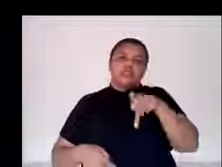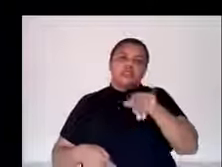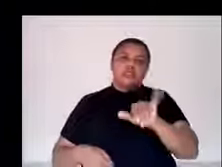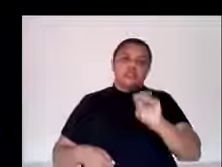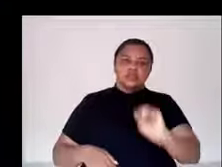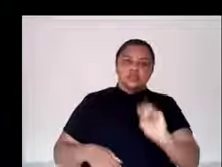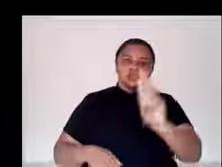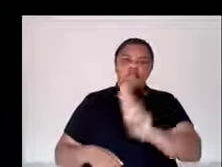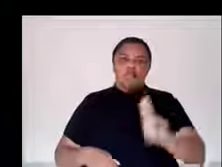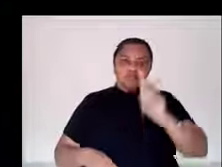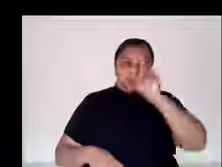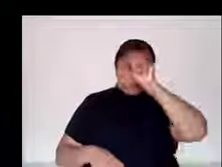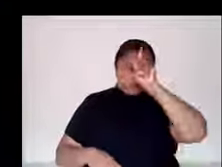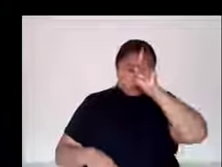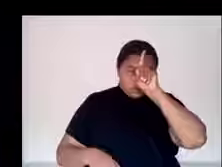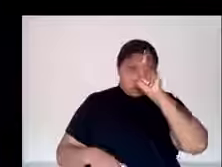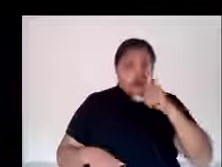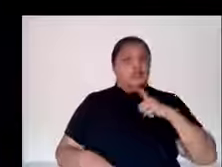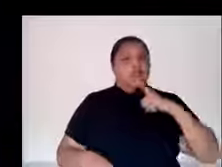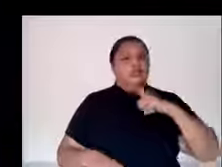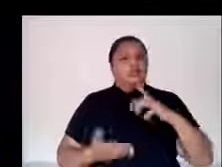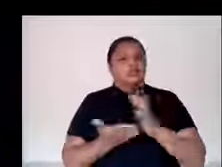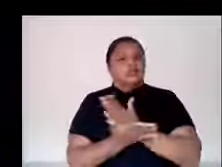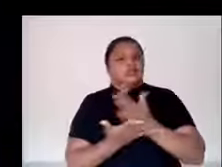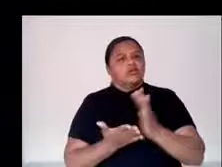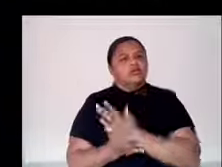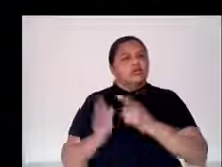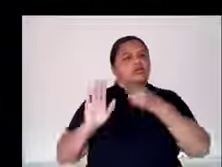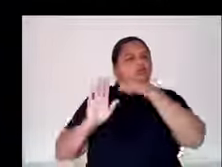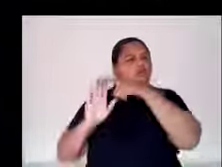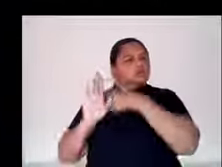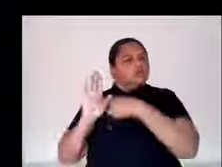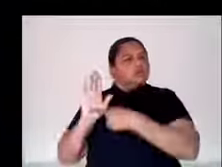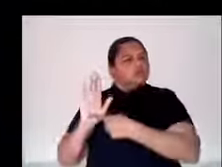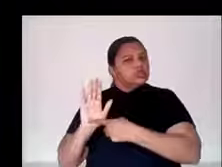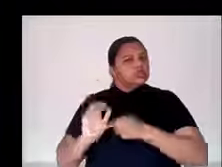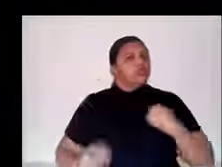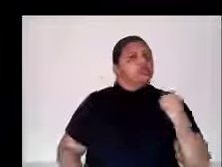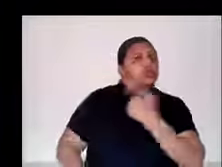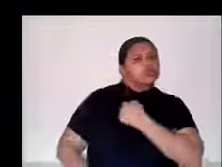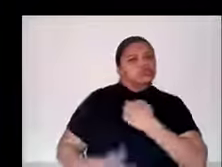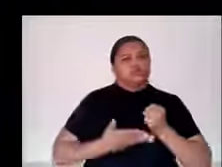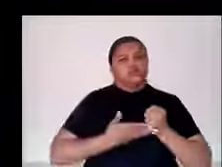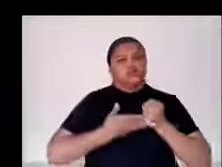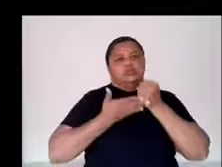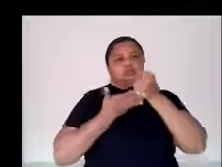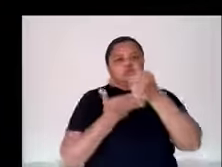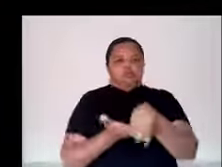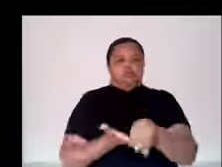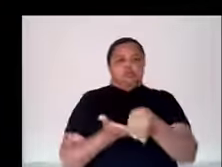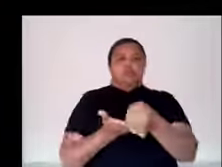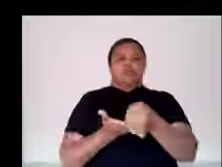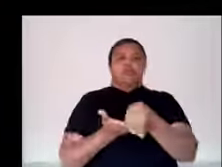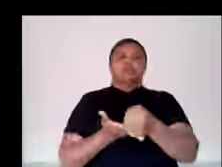emprestar a nossa infraestrutura, cooperar com conhecimento, com dicas